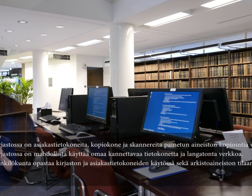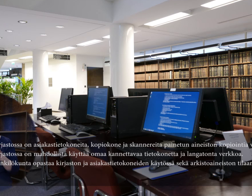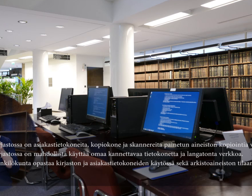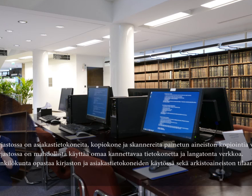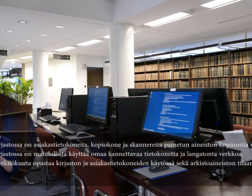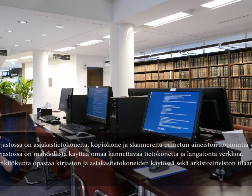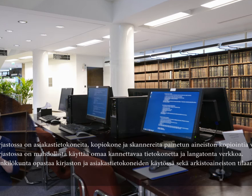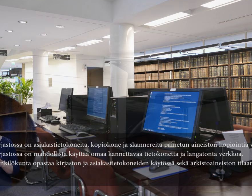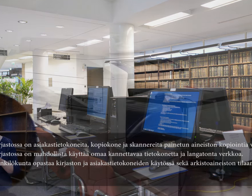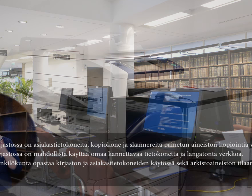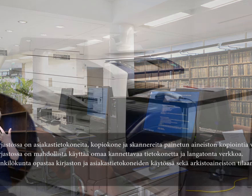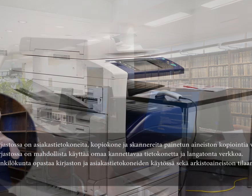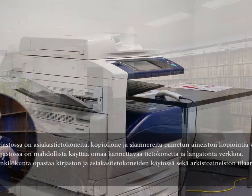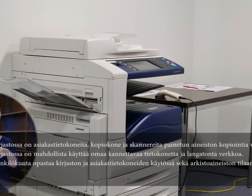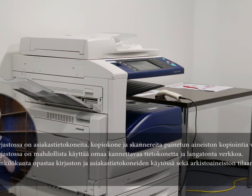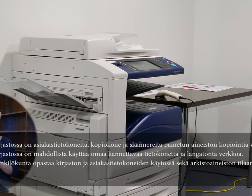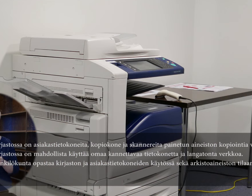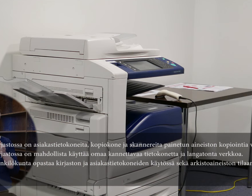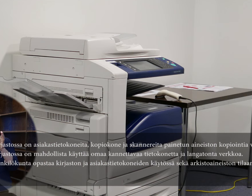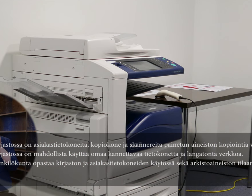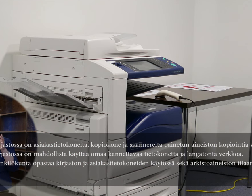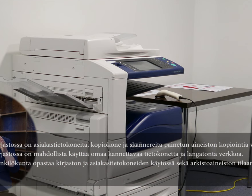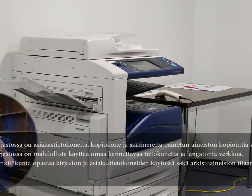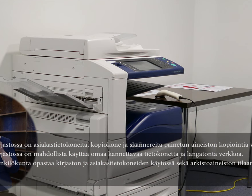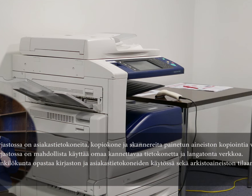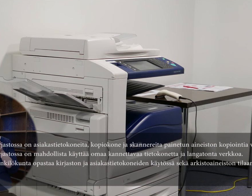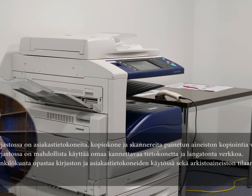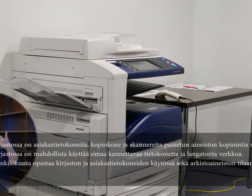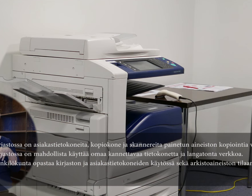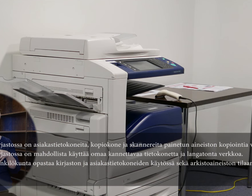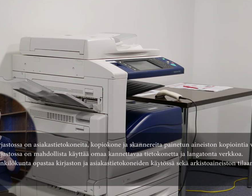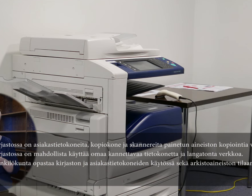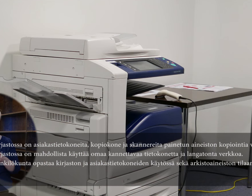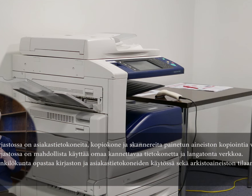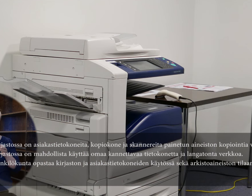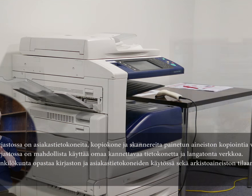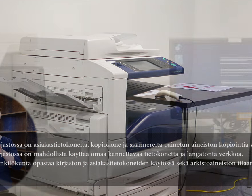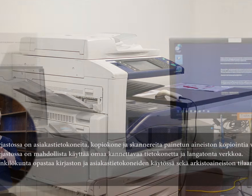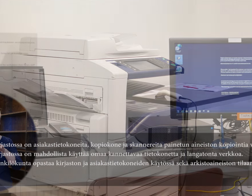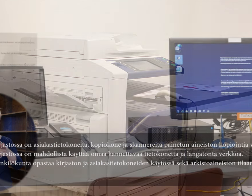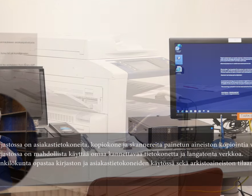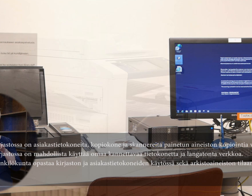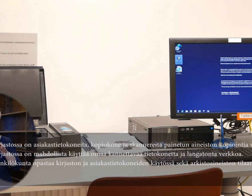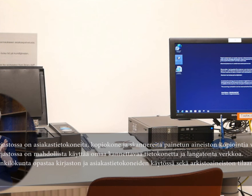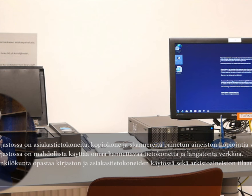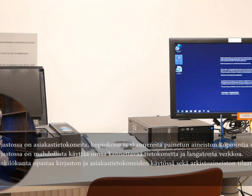Kirjastossa on asiakastietokoneita, kopiokone ja skannereita painetun aineiston kopiointia varten.